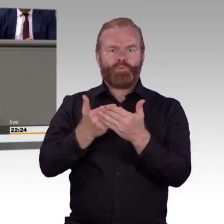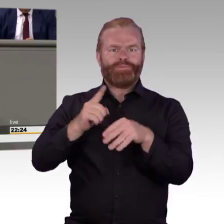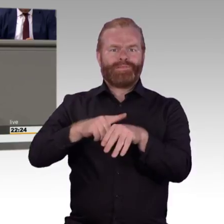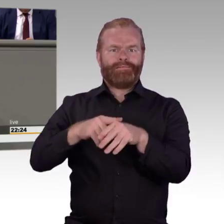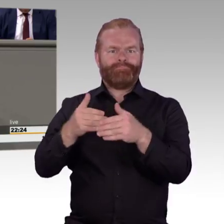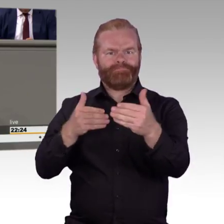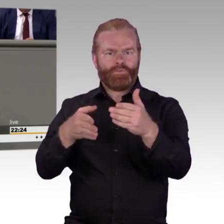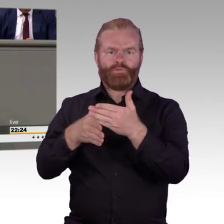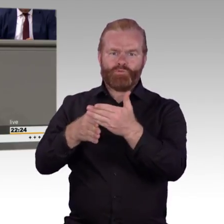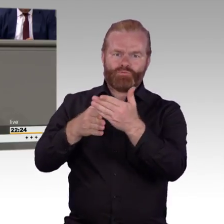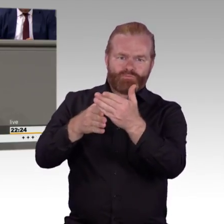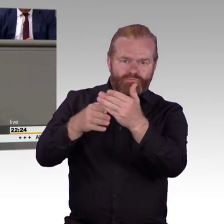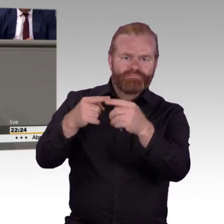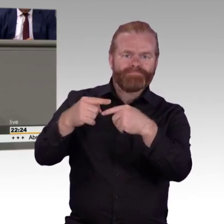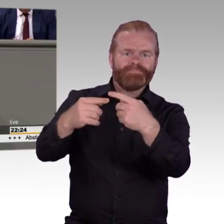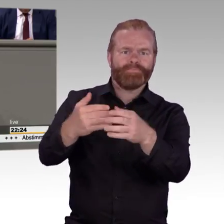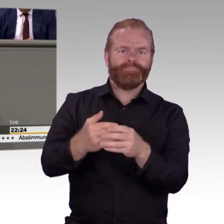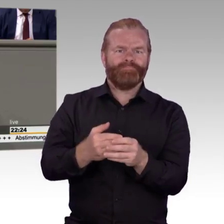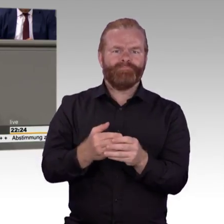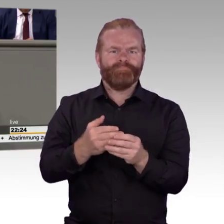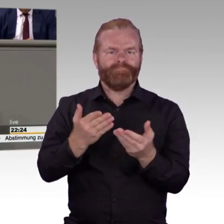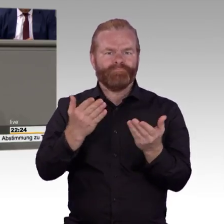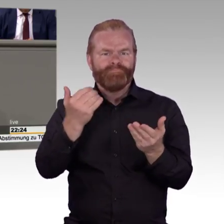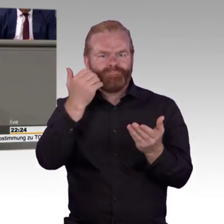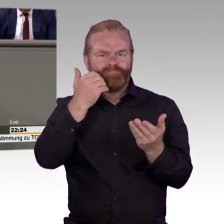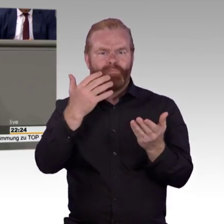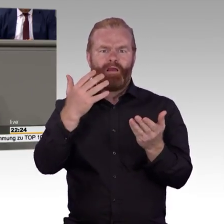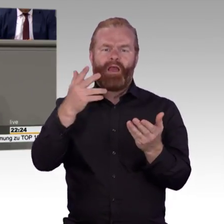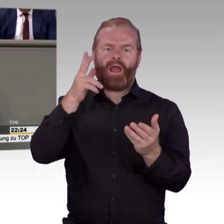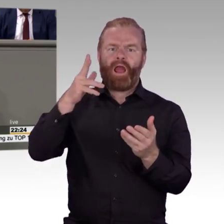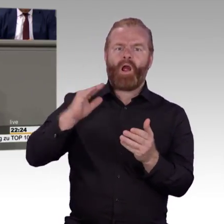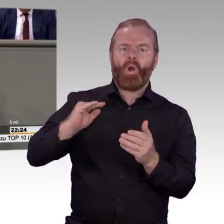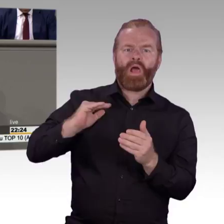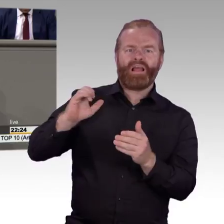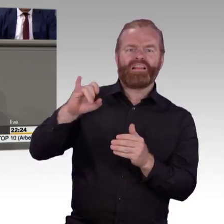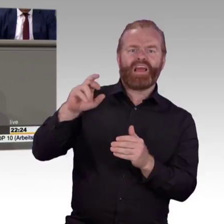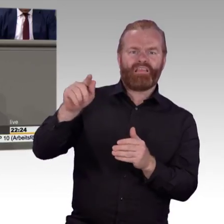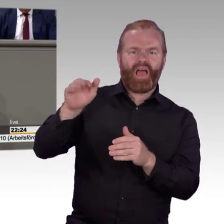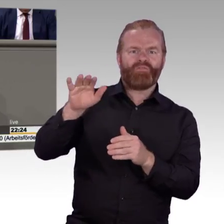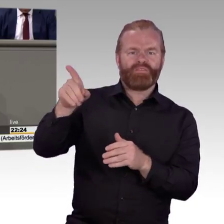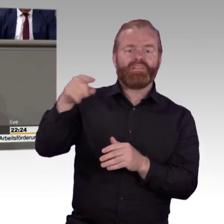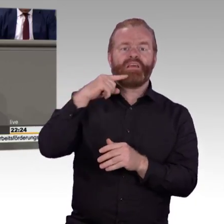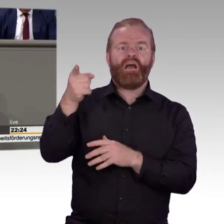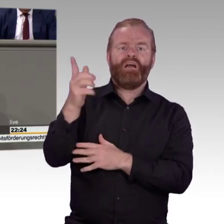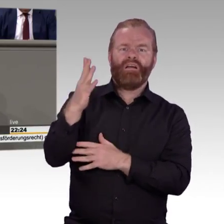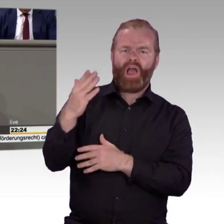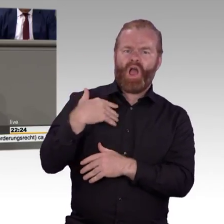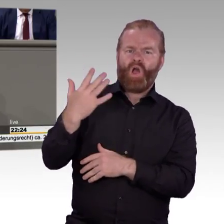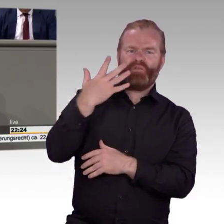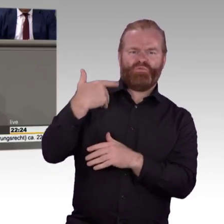wenn Sie es im Protokoll nachlesen, dann werden Sie sehen, wie Sie die Menschen bezeichnet haben. In meinem Wahlkreis sind es 75 junge Menschen, die dieses Angebot in